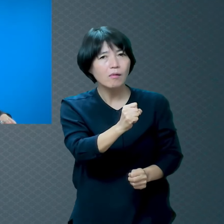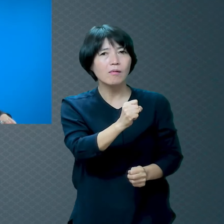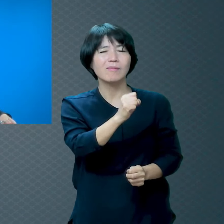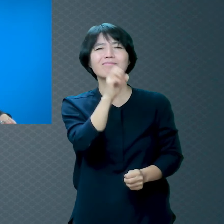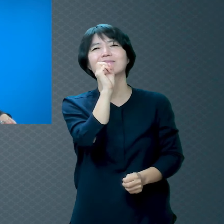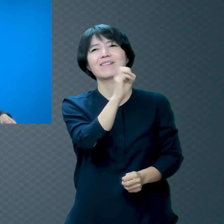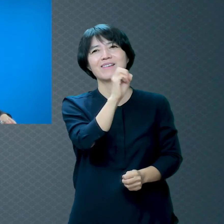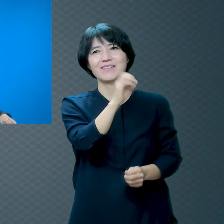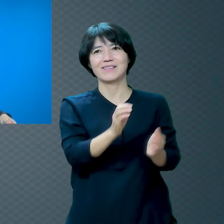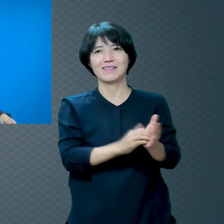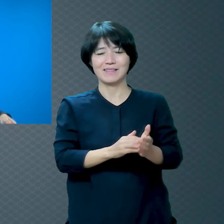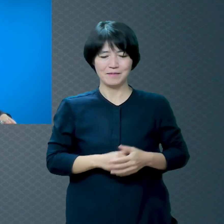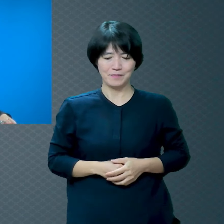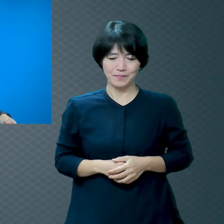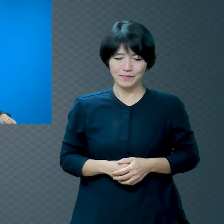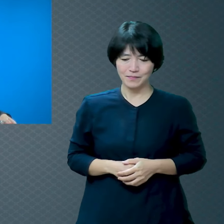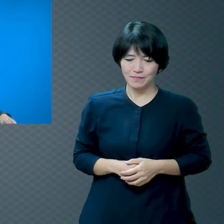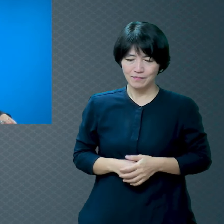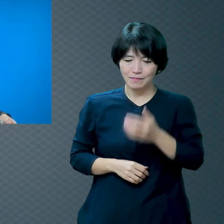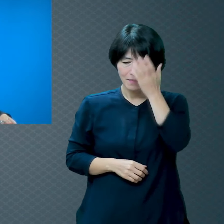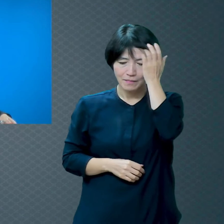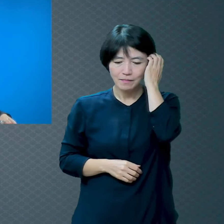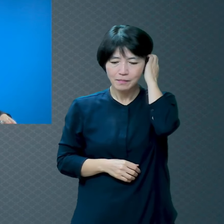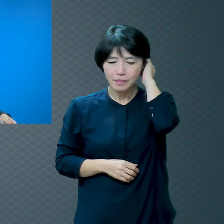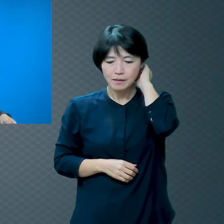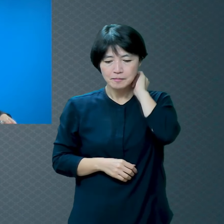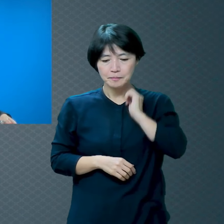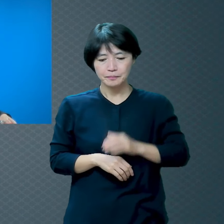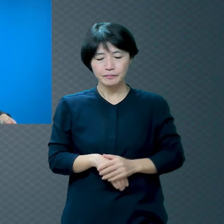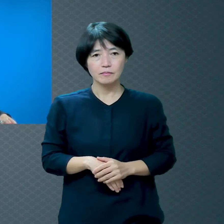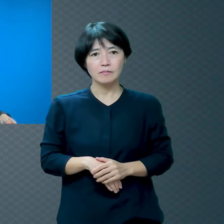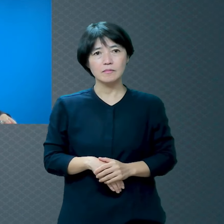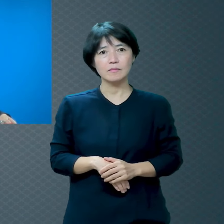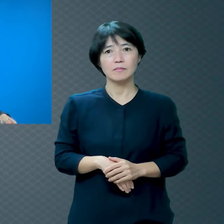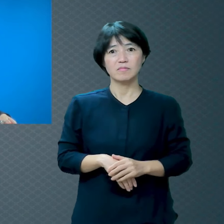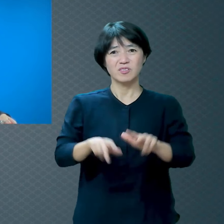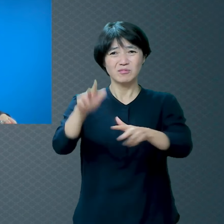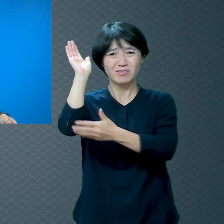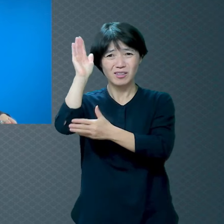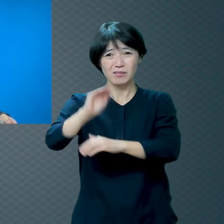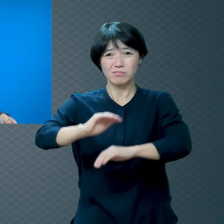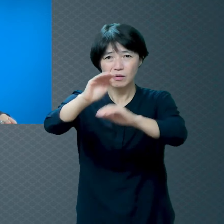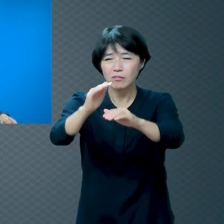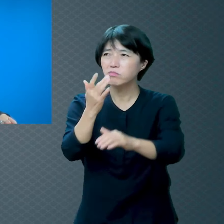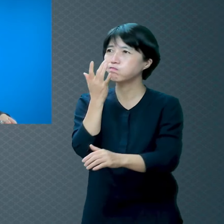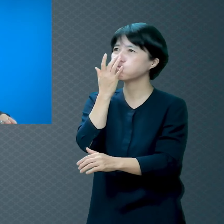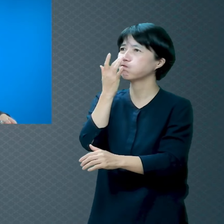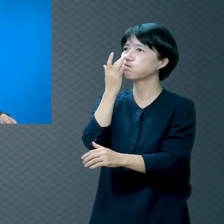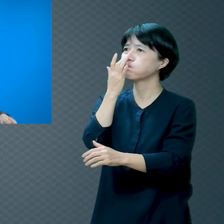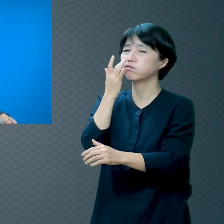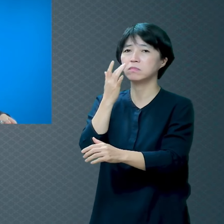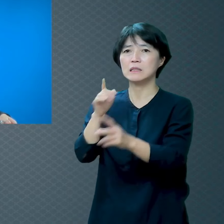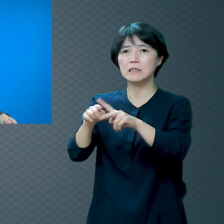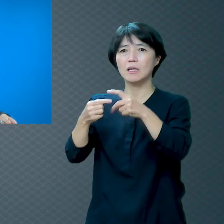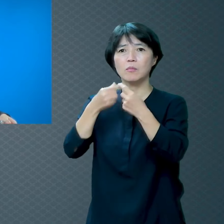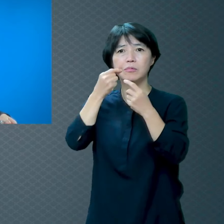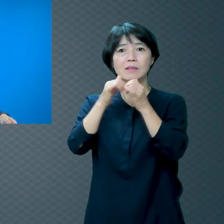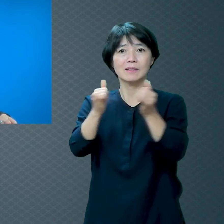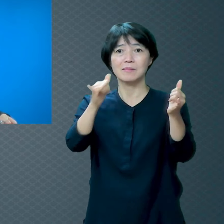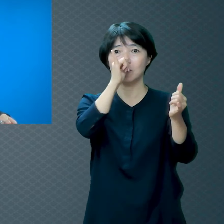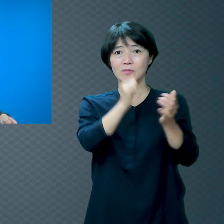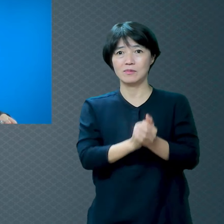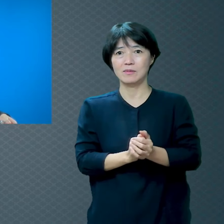그런데 구원을 받지 못하신 분들은 이런 얘기를 들어도 무감각할 수 있어요 그런데 구원받은